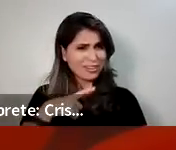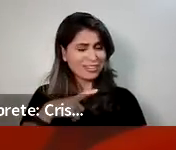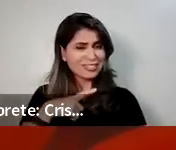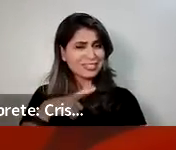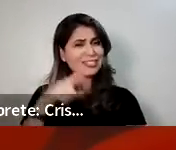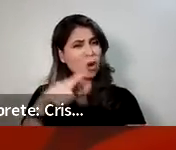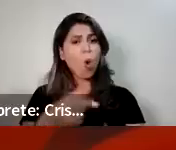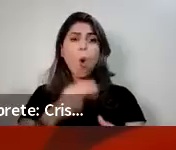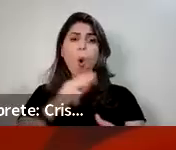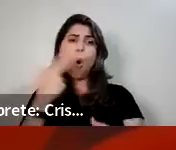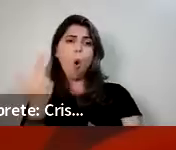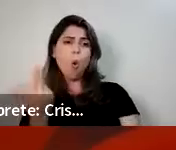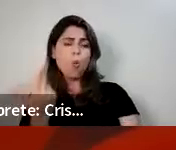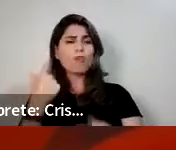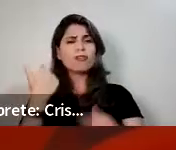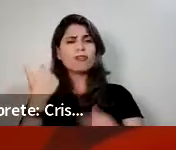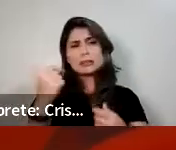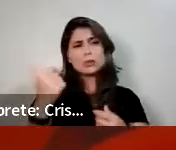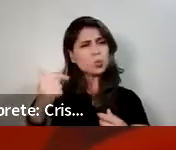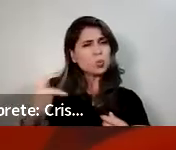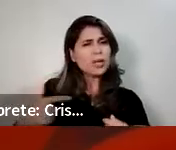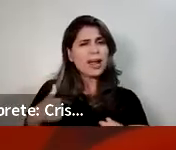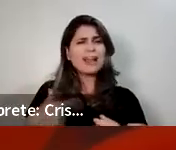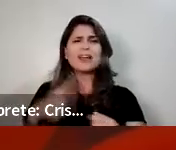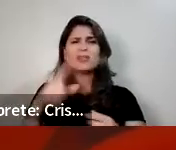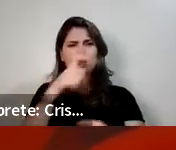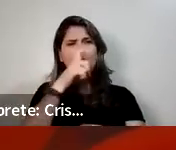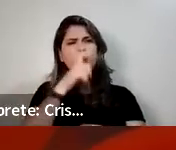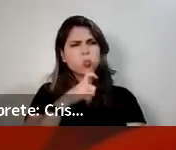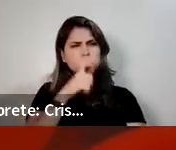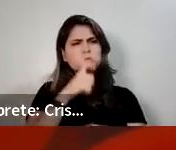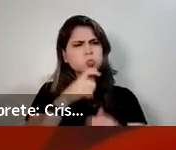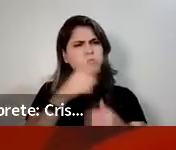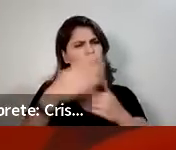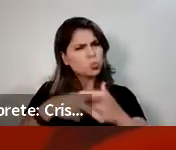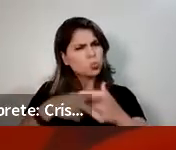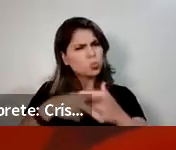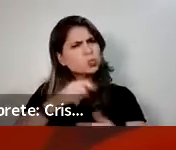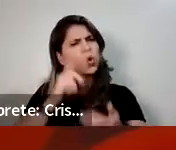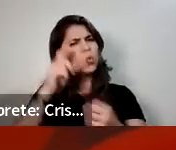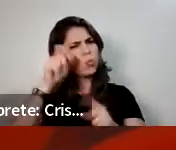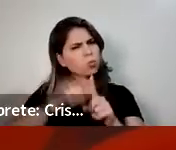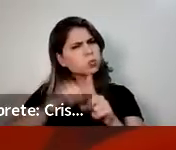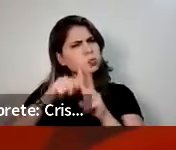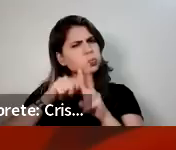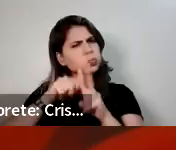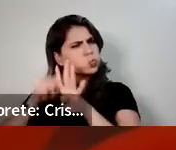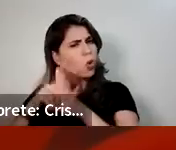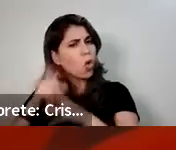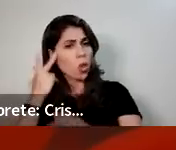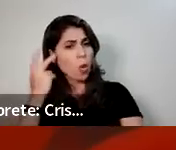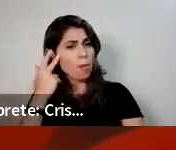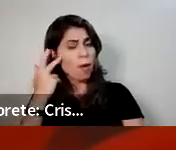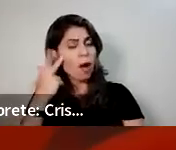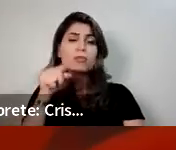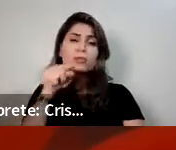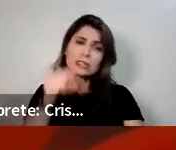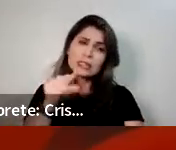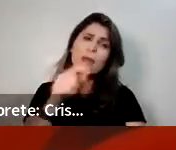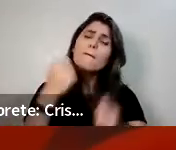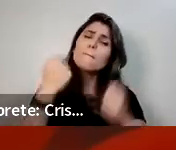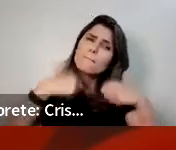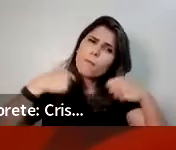fase, você queira ter qualidade de vida e não passar por tudo isso que nós vimos, né? Então, essa palestra vai ajudar você a entender os